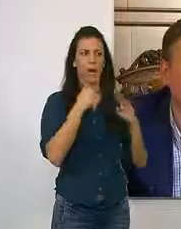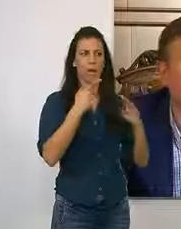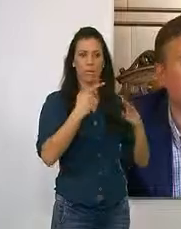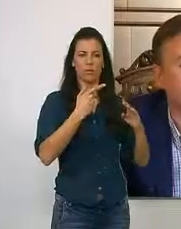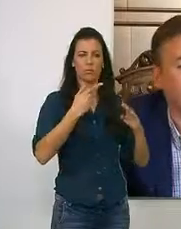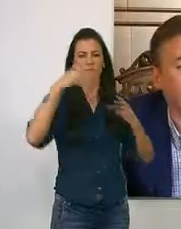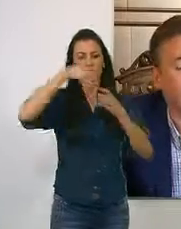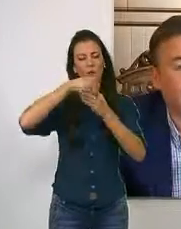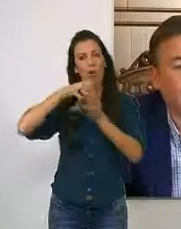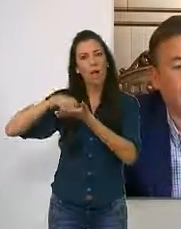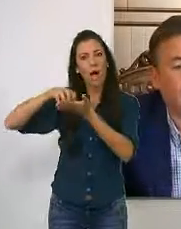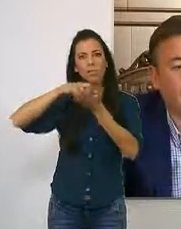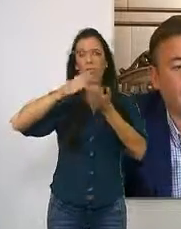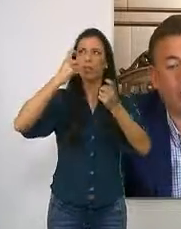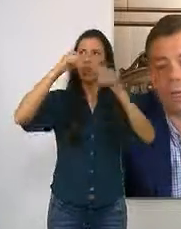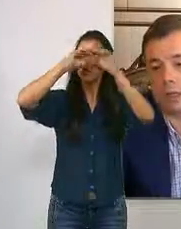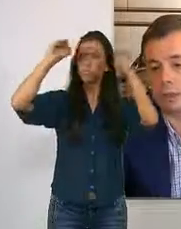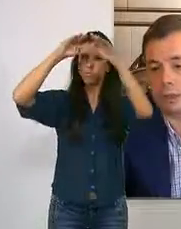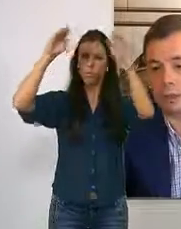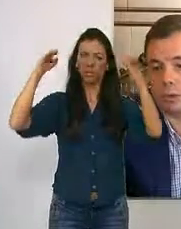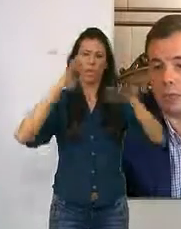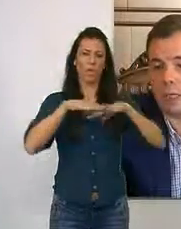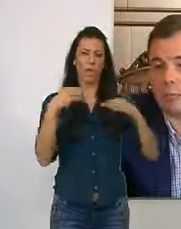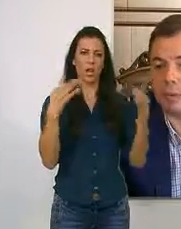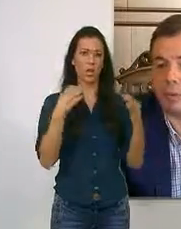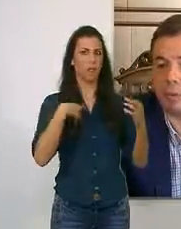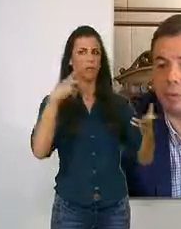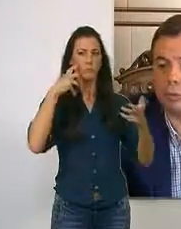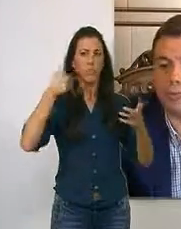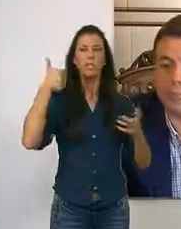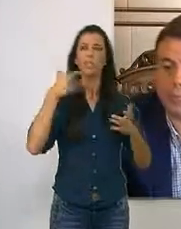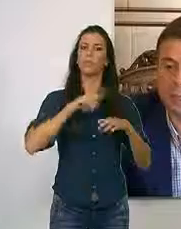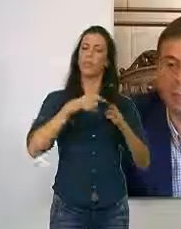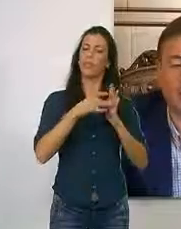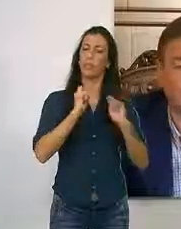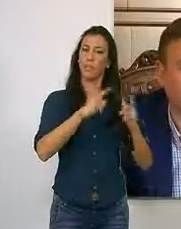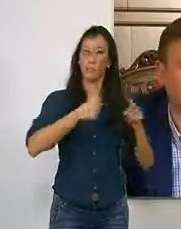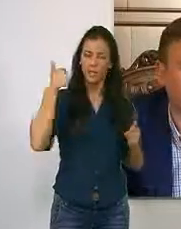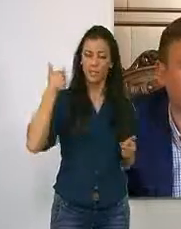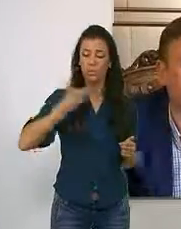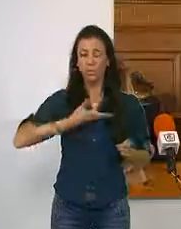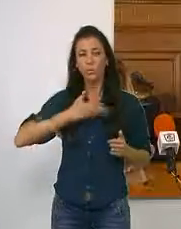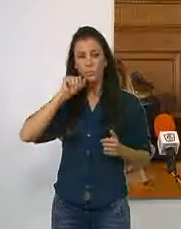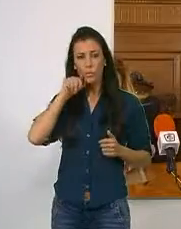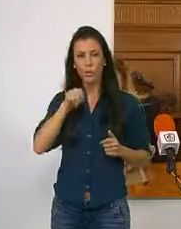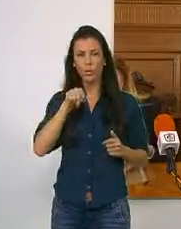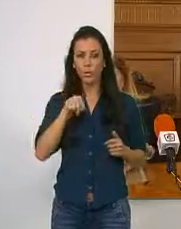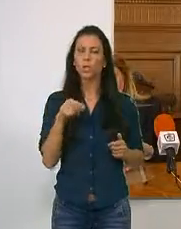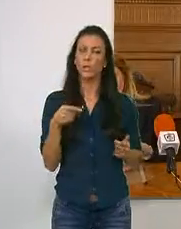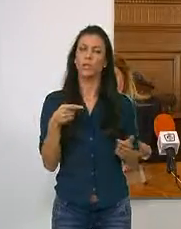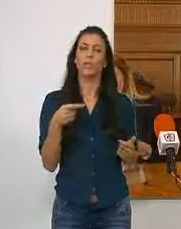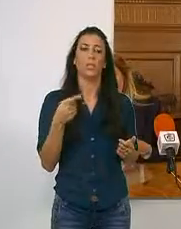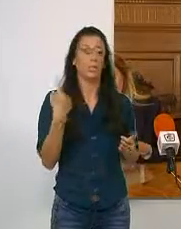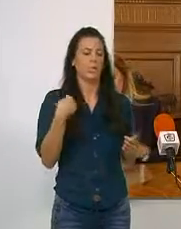calificación del casco urbano con lo que se ganaría en realce y servicios. El Ayuntamiento motrileno